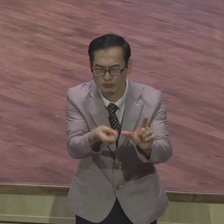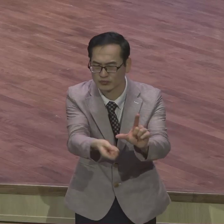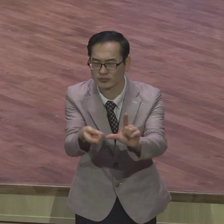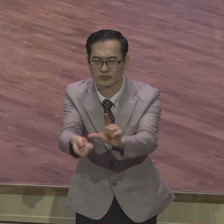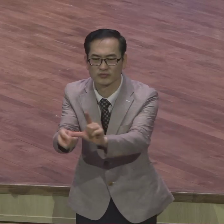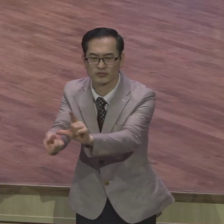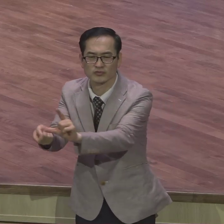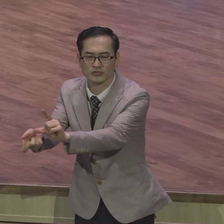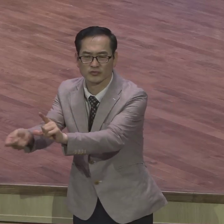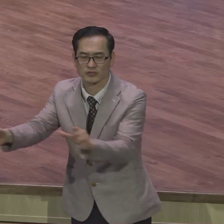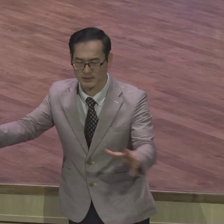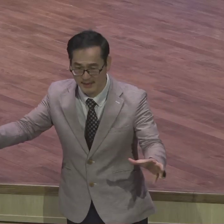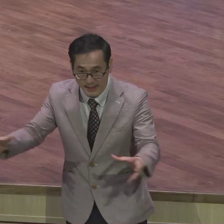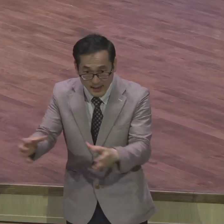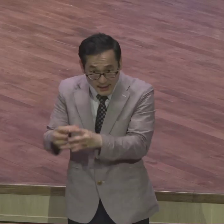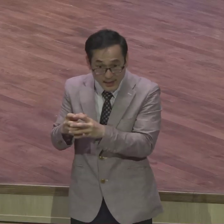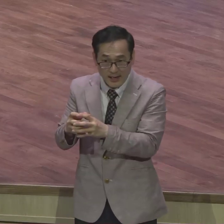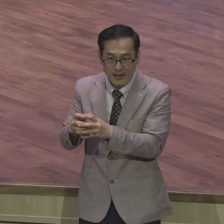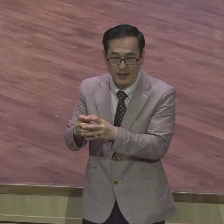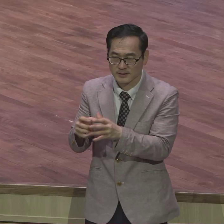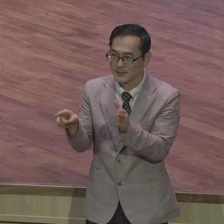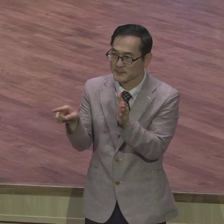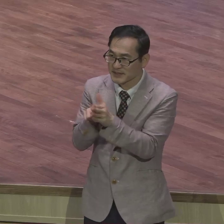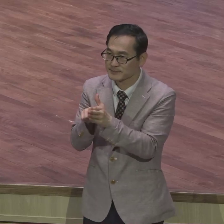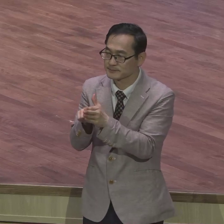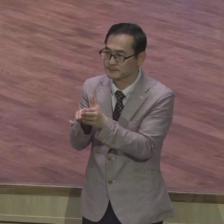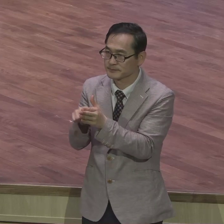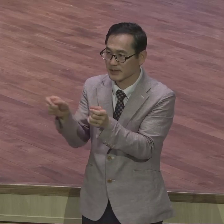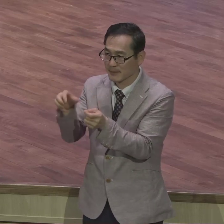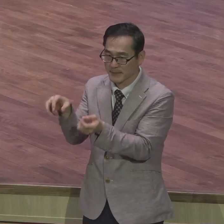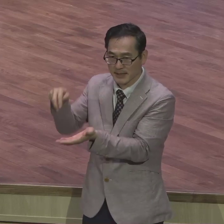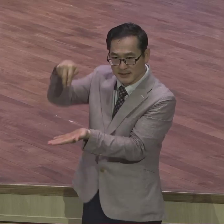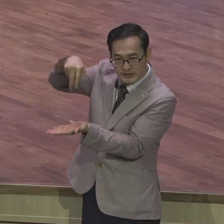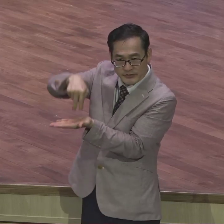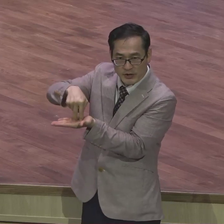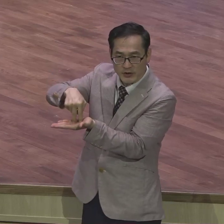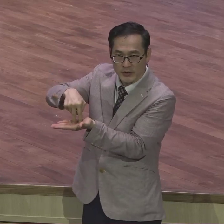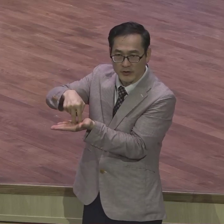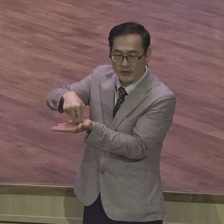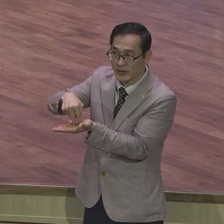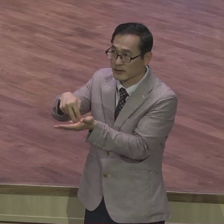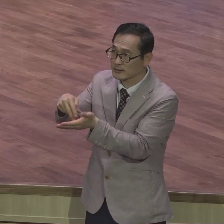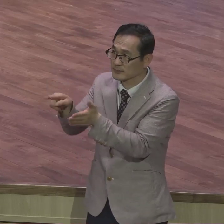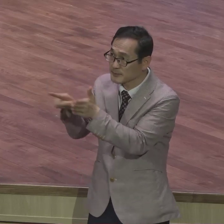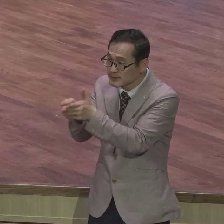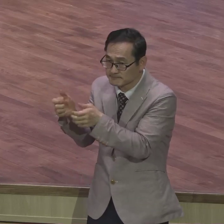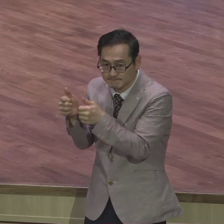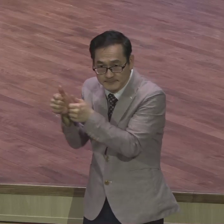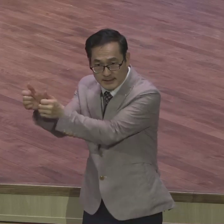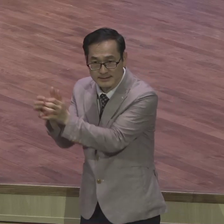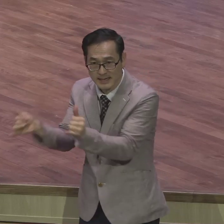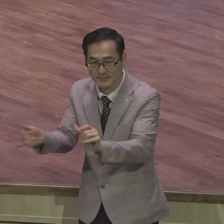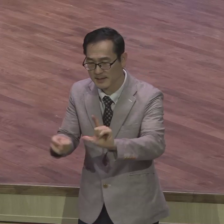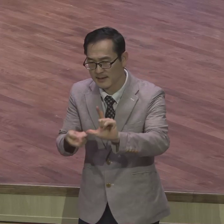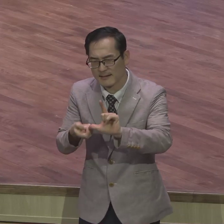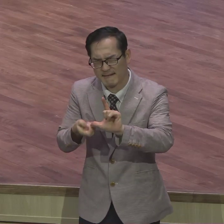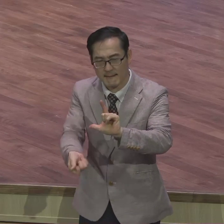불구하고 믿음의 자리에 서있는 소수의 무리 소수의 무리를 랩너트라 소수의 무리 아주 적은 자예요